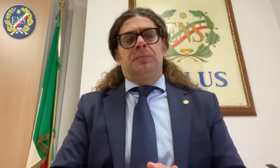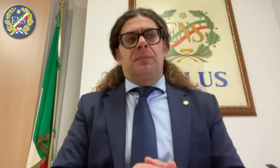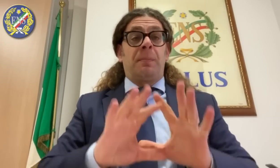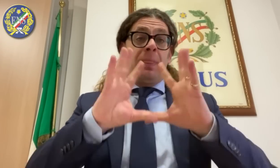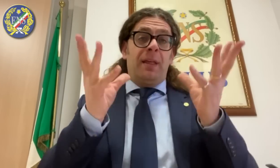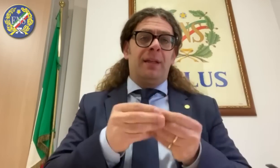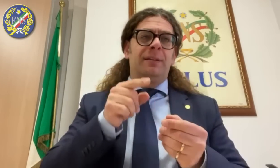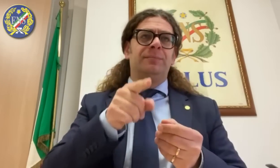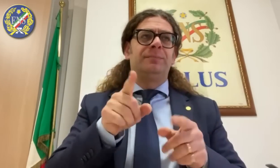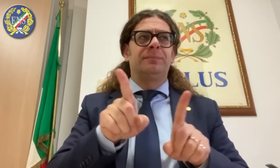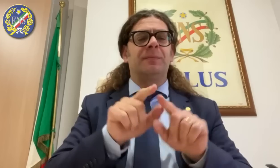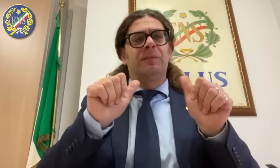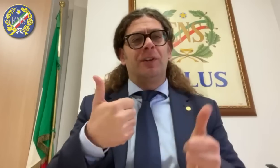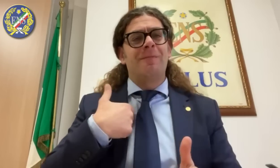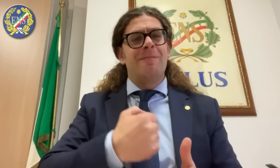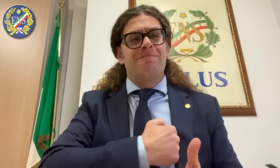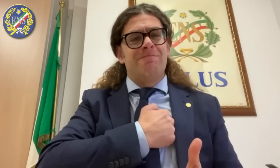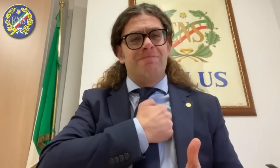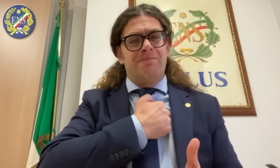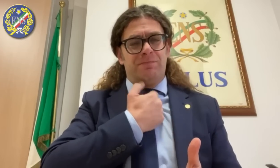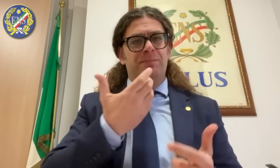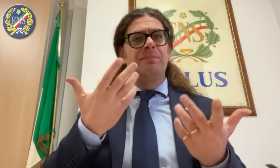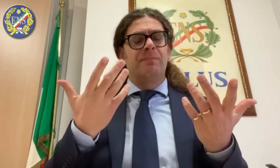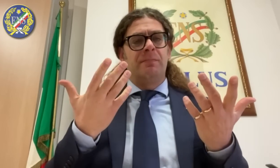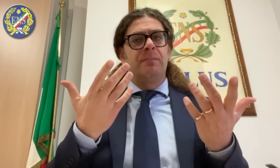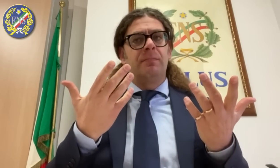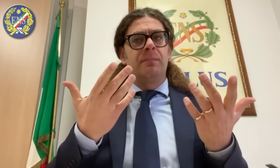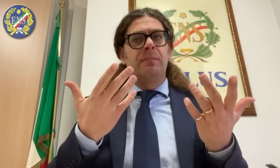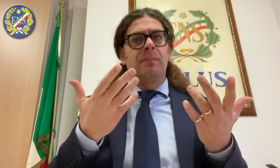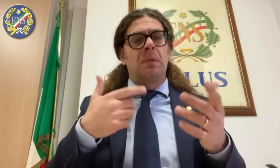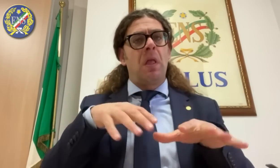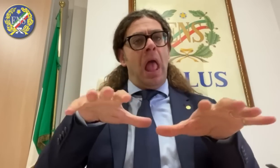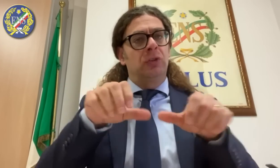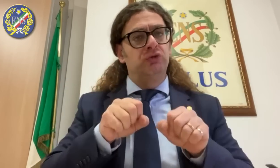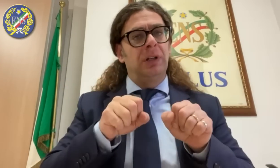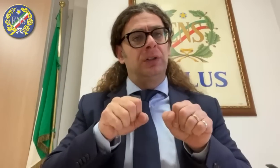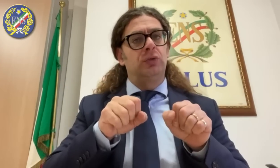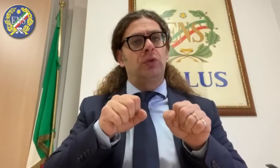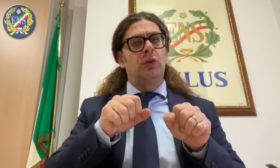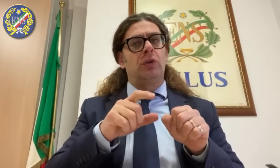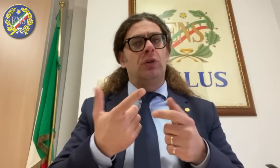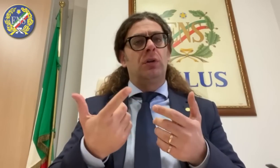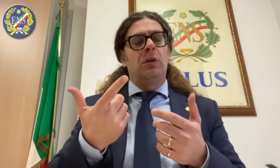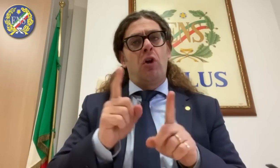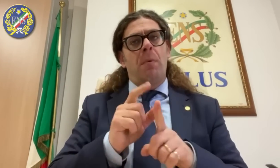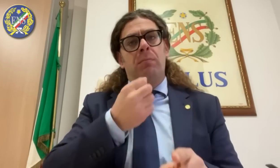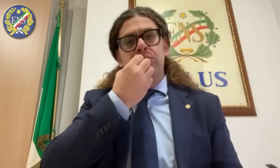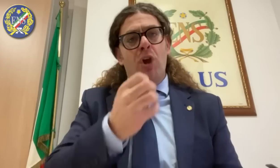venuto a capo della questione prenderà parte la diretta streaming che sarà accessibile grazie al servizio di interpreta e